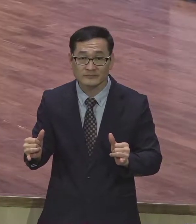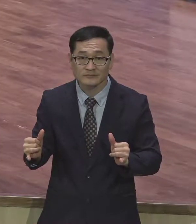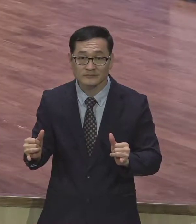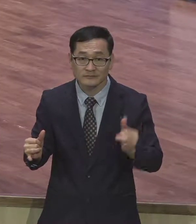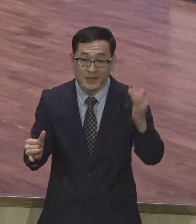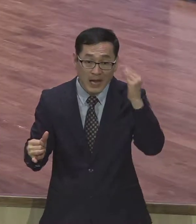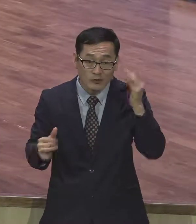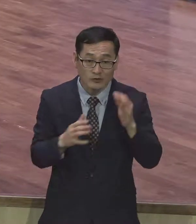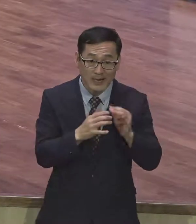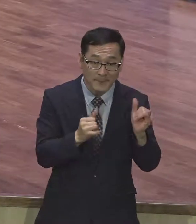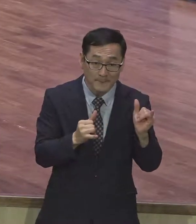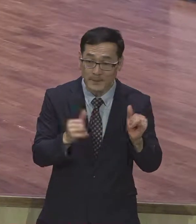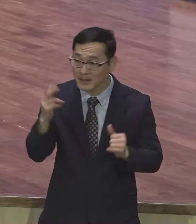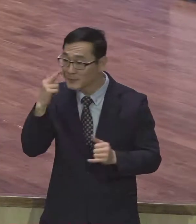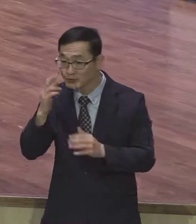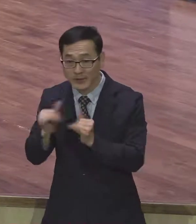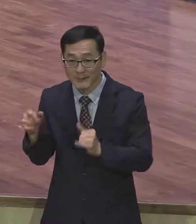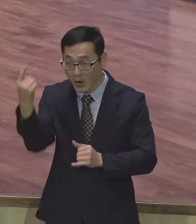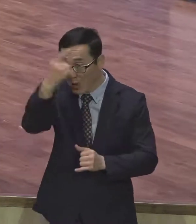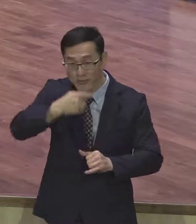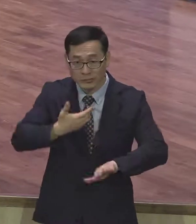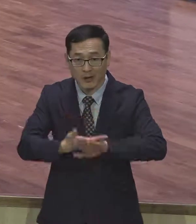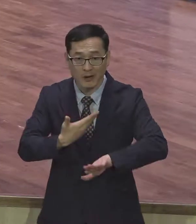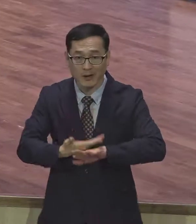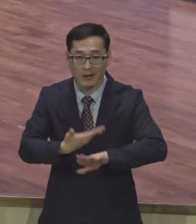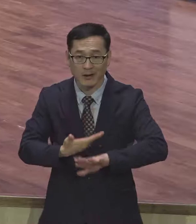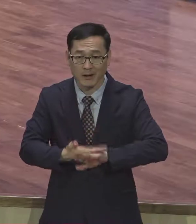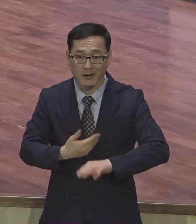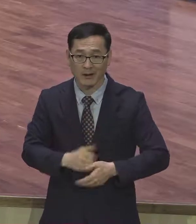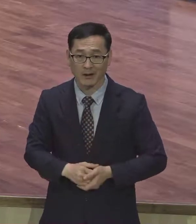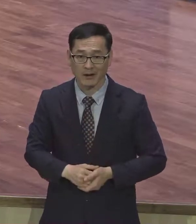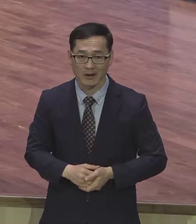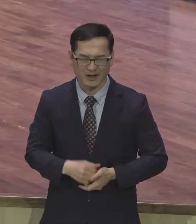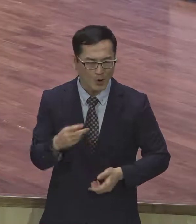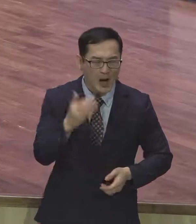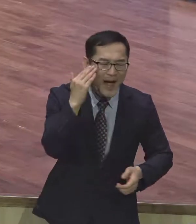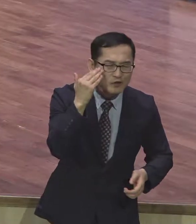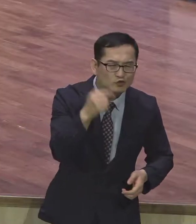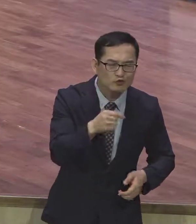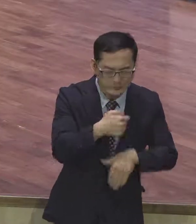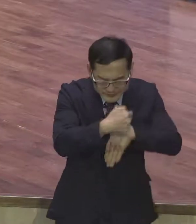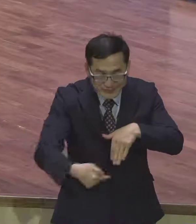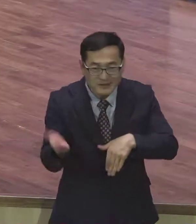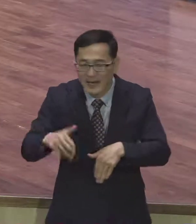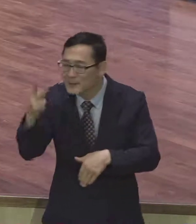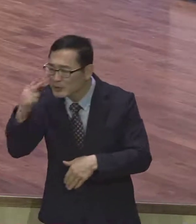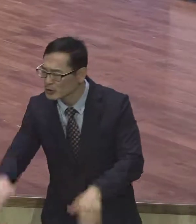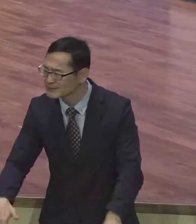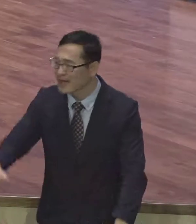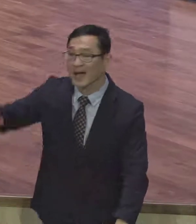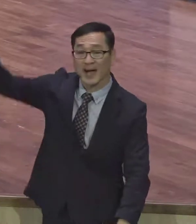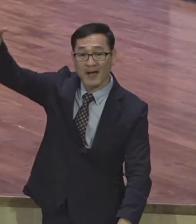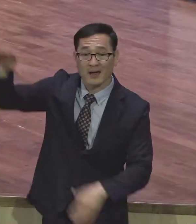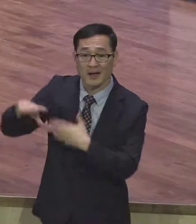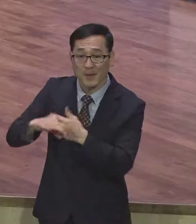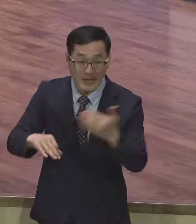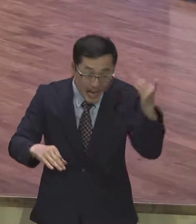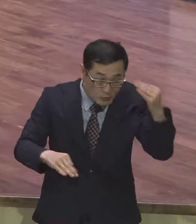잘하면 얼굴이 틀려요. 같은 한국 사람인데 미국에서 잘하는 사람들은 얼굴이요. 늘 그 밝고 말이죠. 똑같은